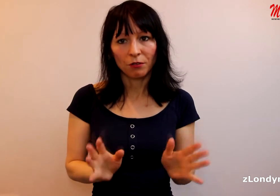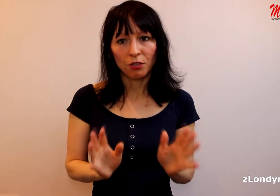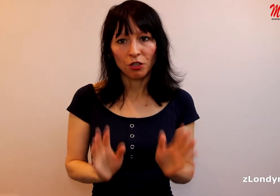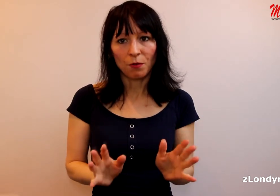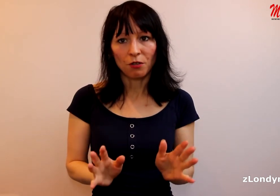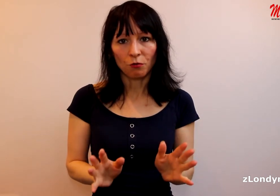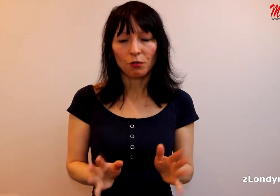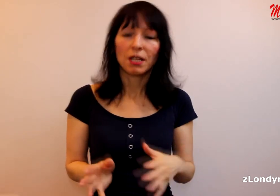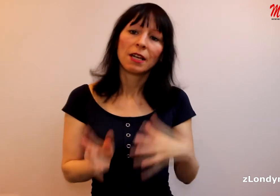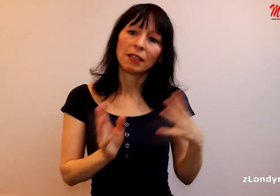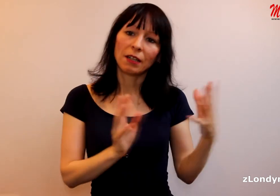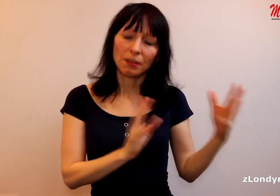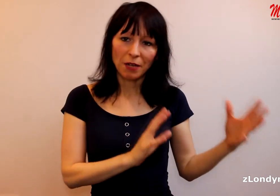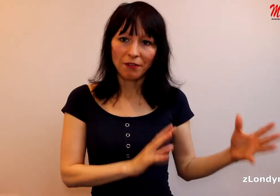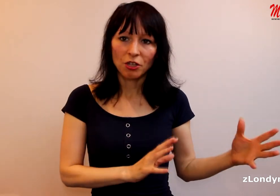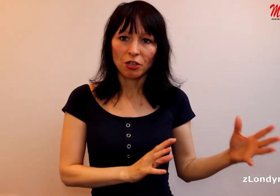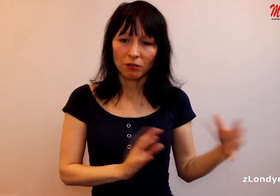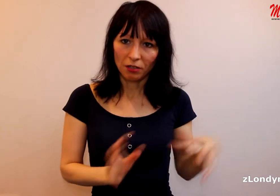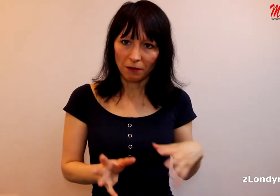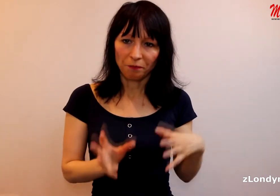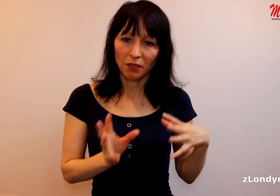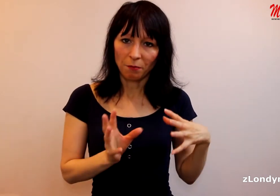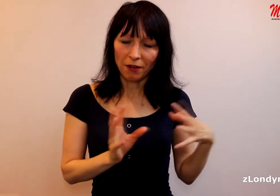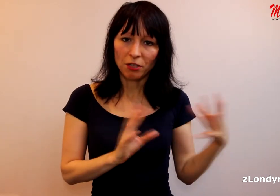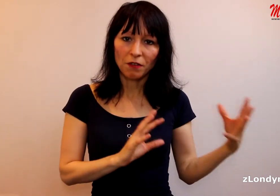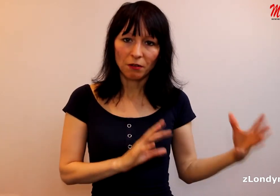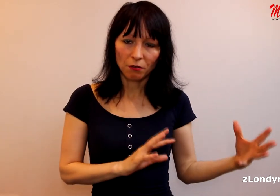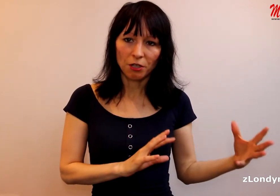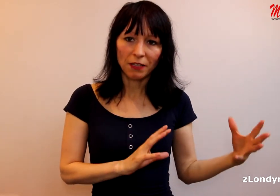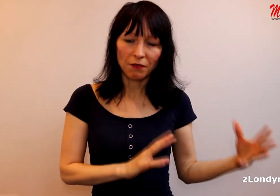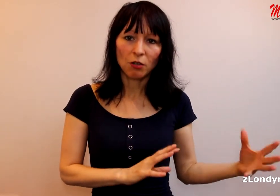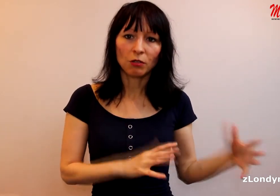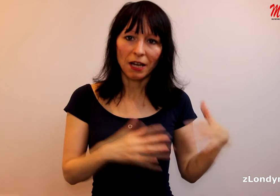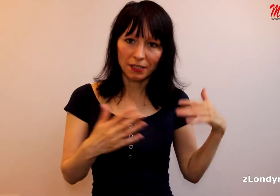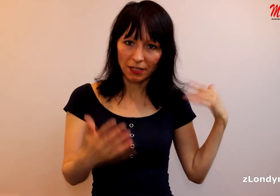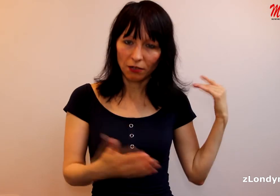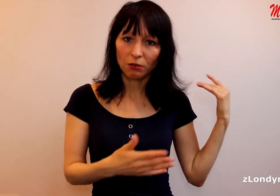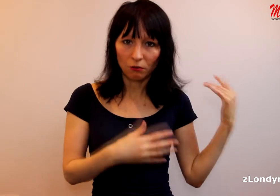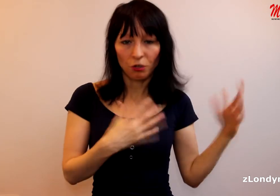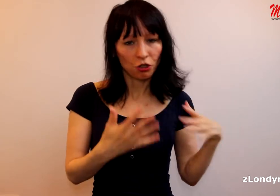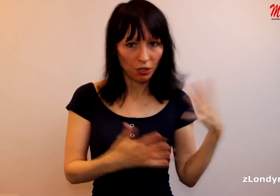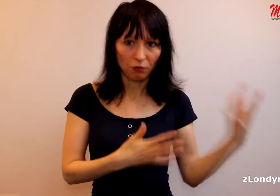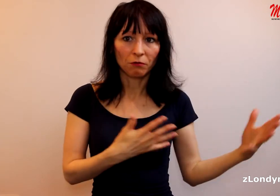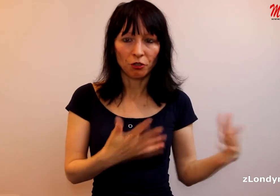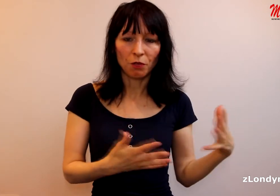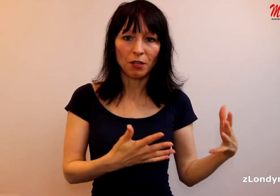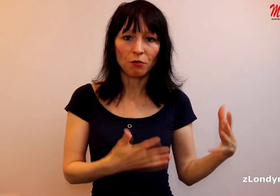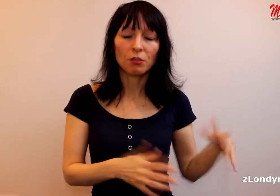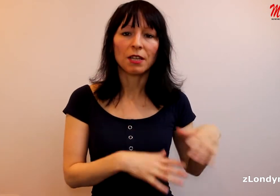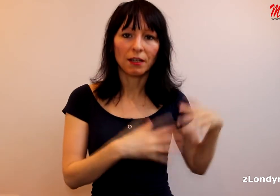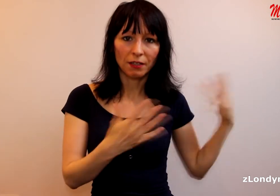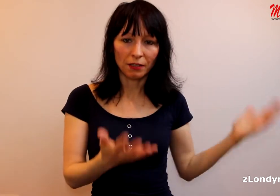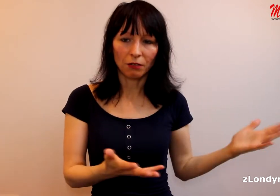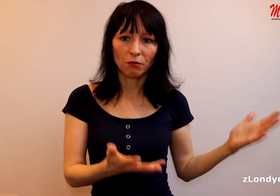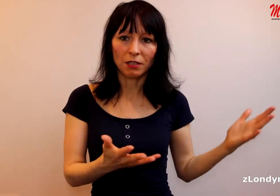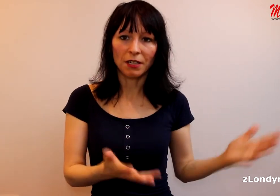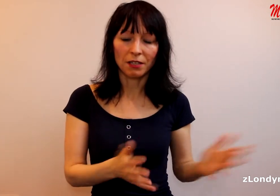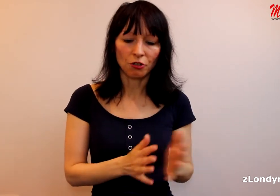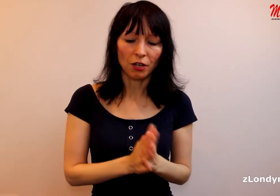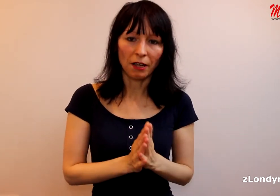o ty GB News, tak právě, že ti pravicovi konzervativní odcházejí, odešly do GB News, která tedy tento týden začala.